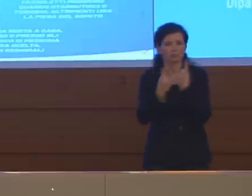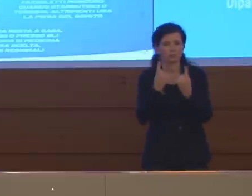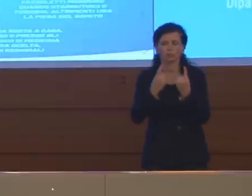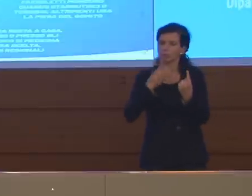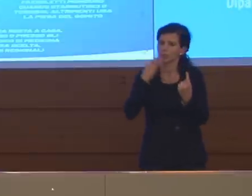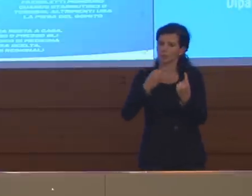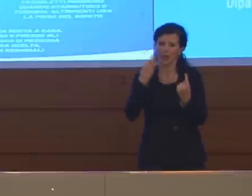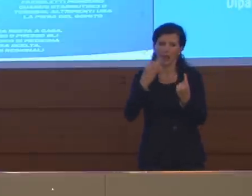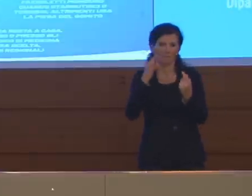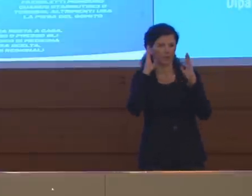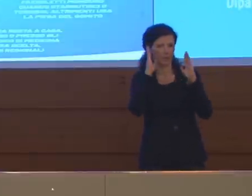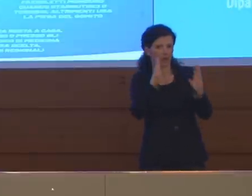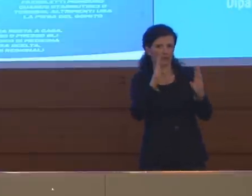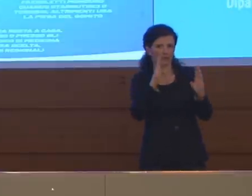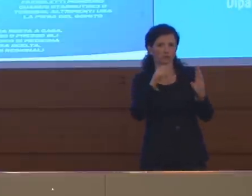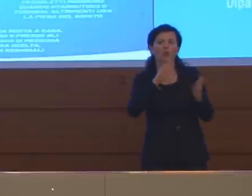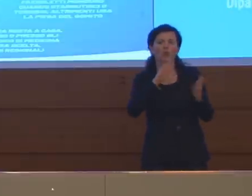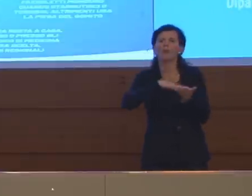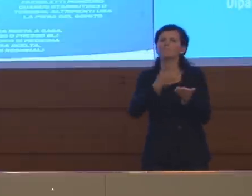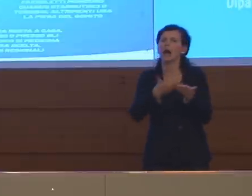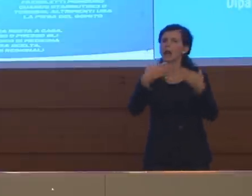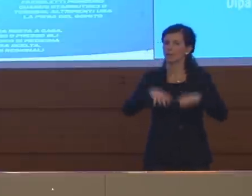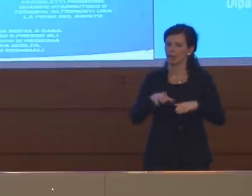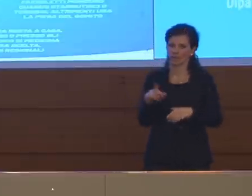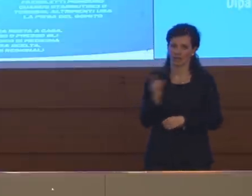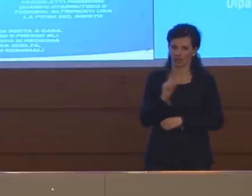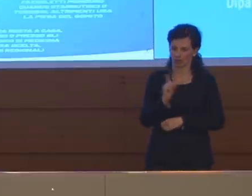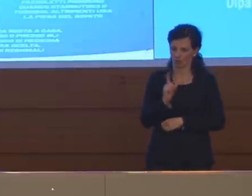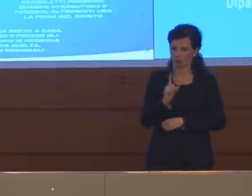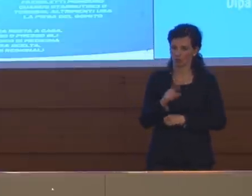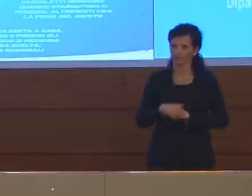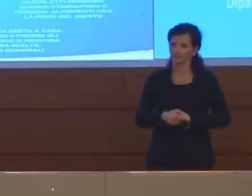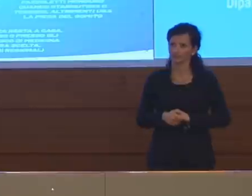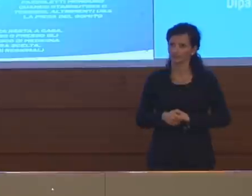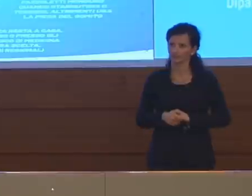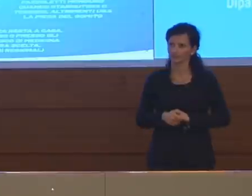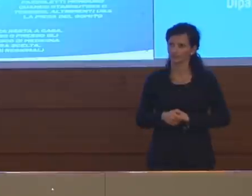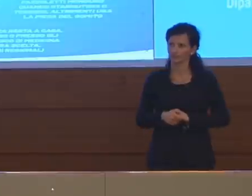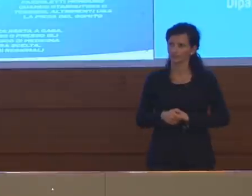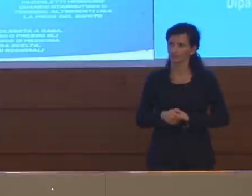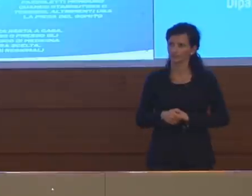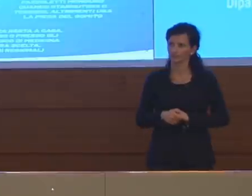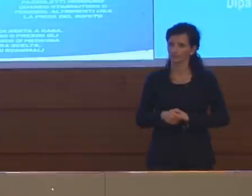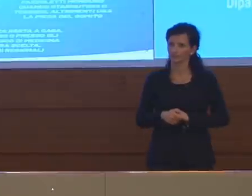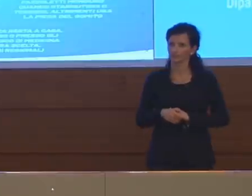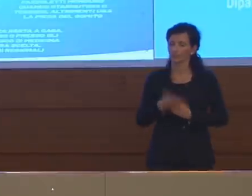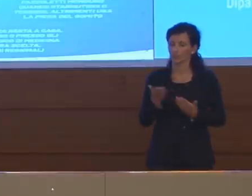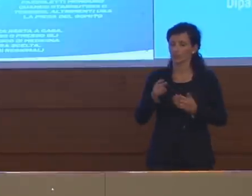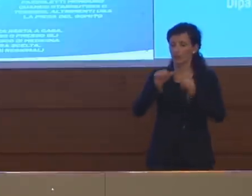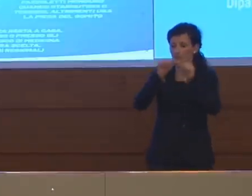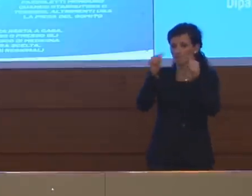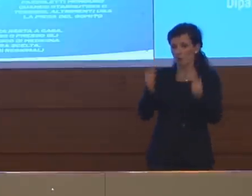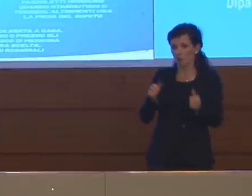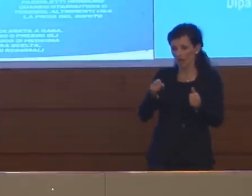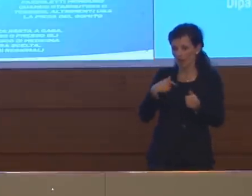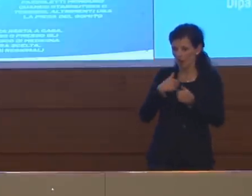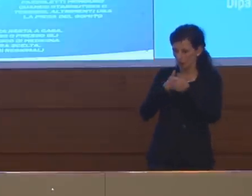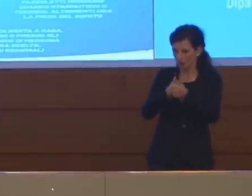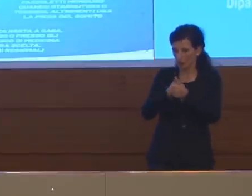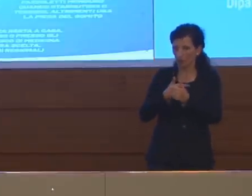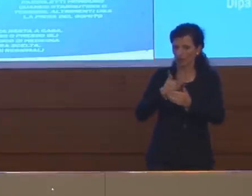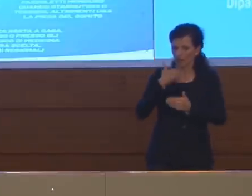considerazione e non è secondaria. Allora, modellare questi passaggi richiede un forte